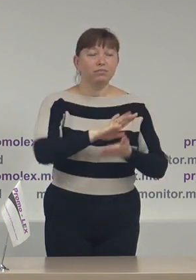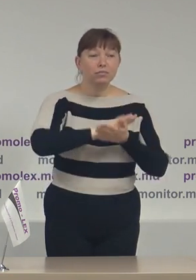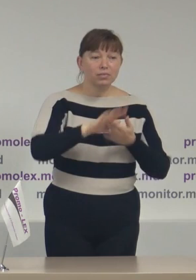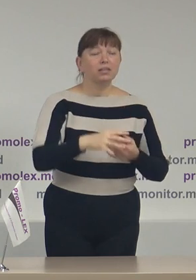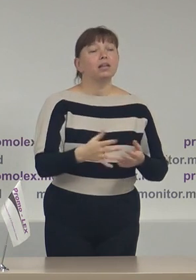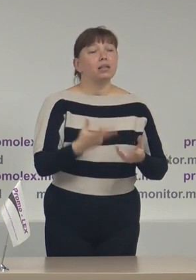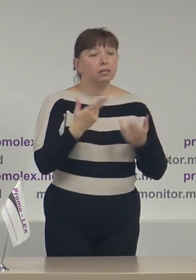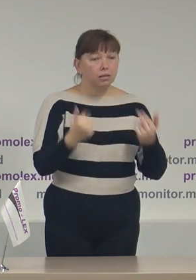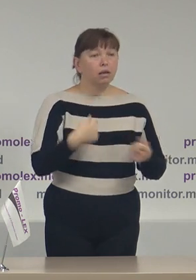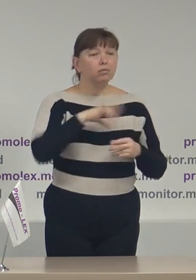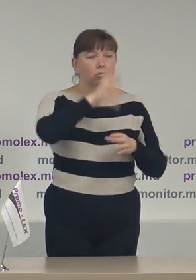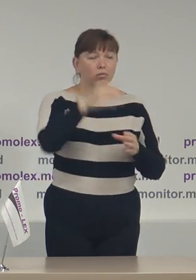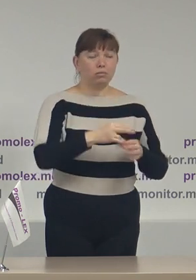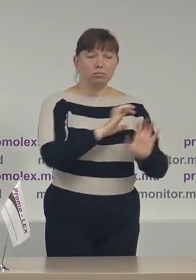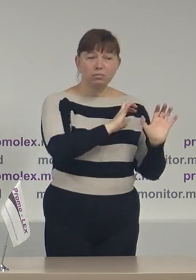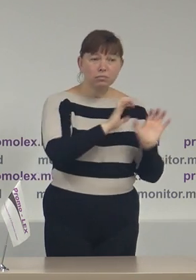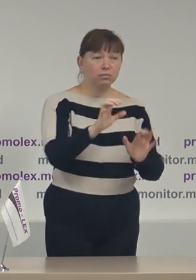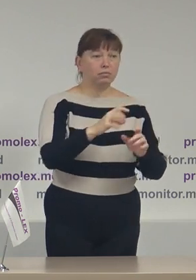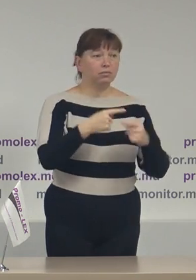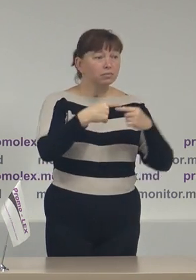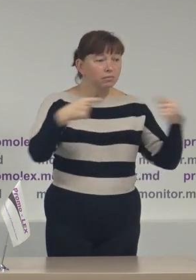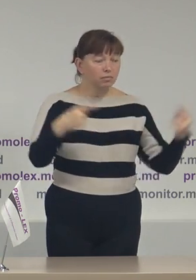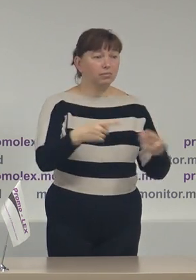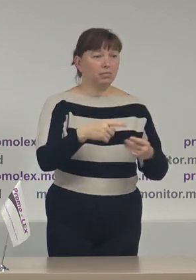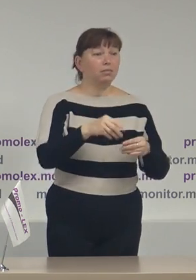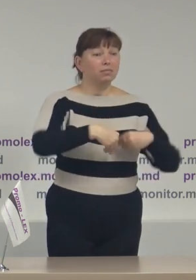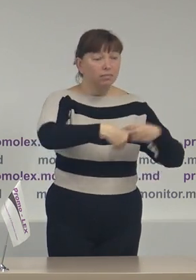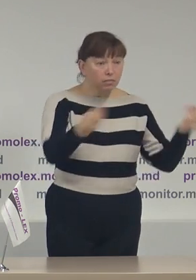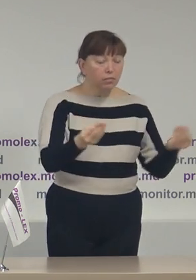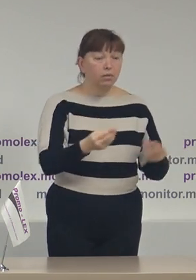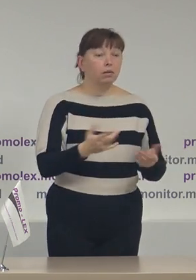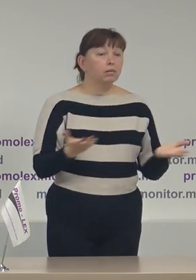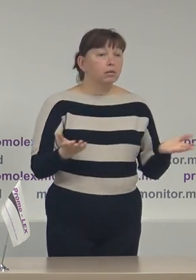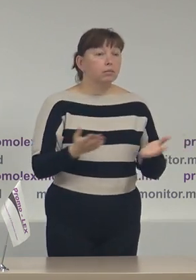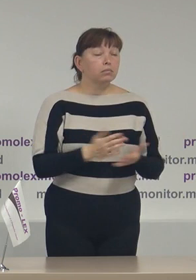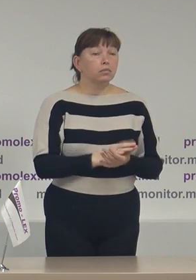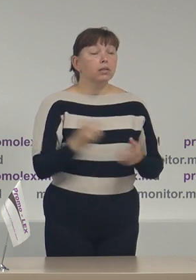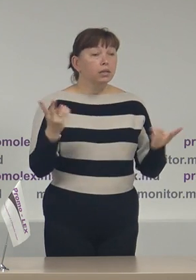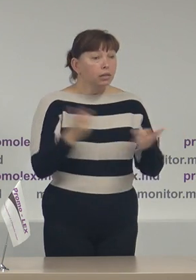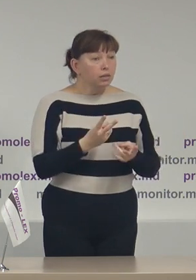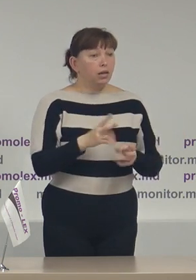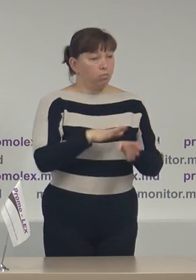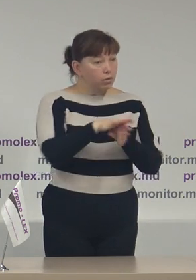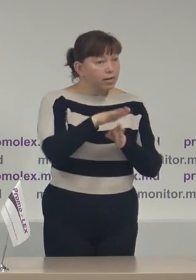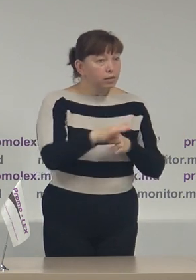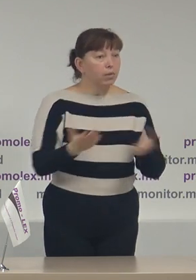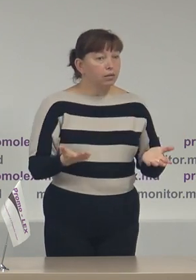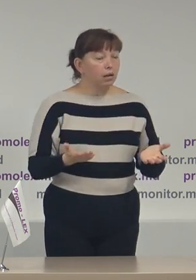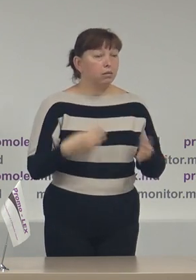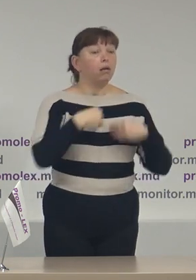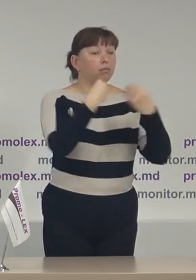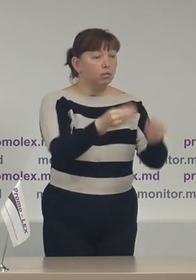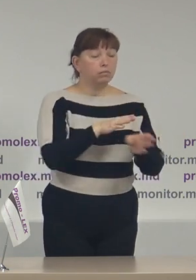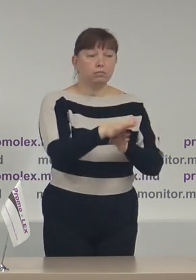dotează cu tot echipamentul necesar organele electorale dar în afară de dotare ele trebuie să fie și respectate cu